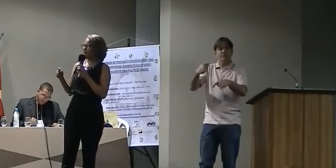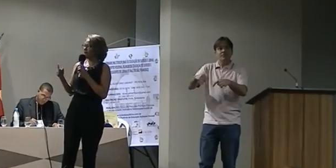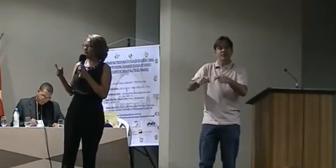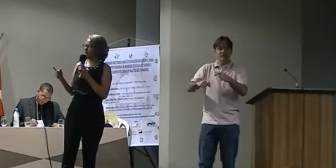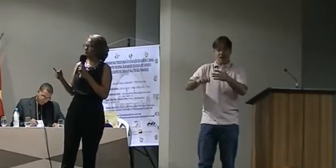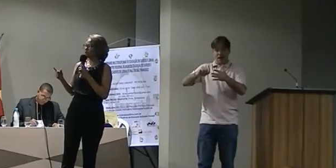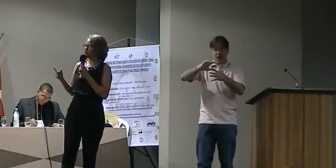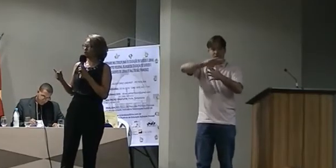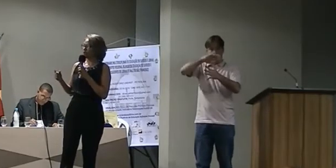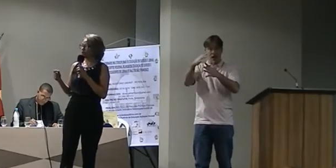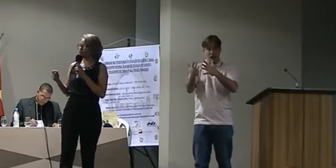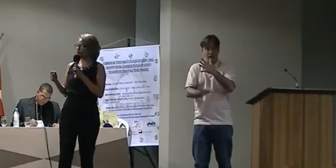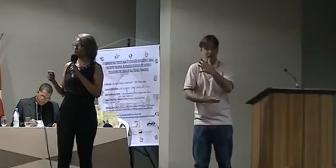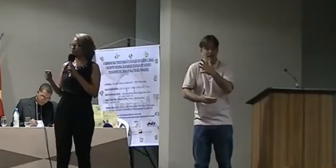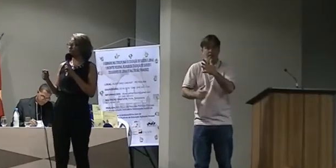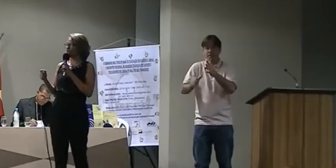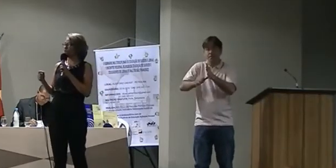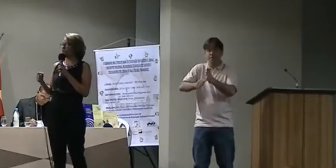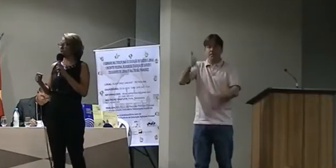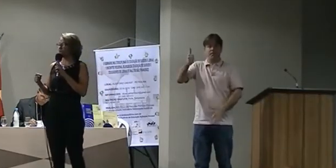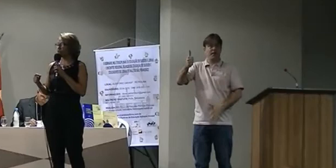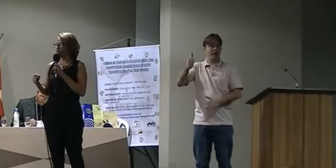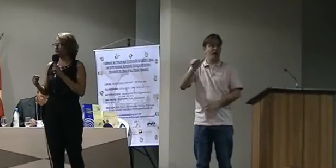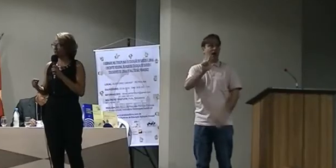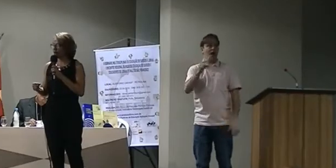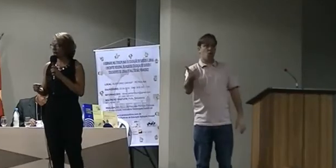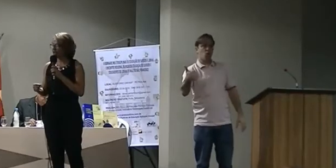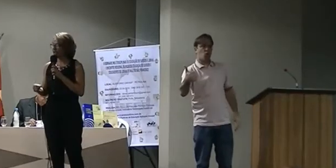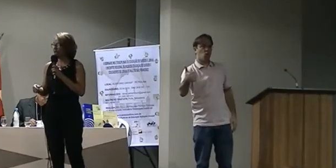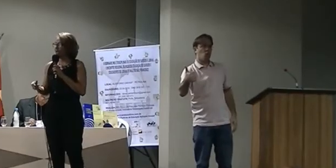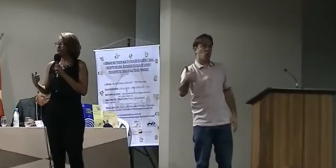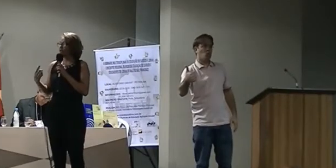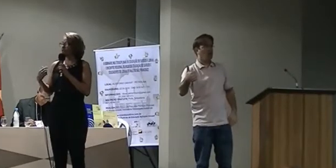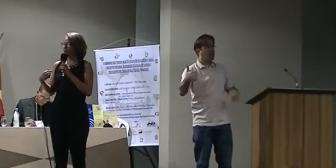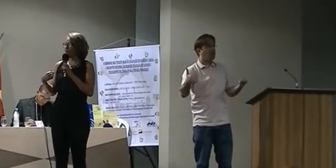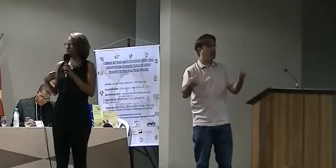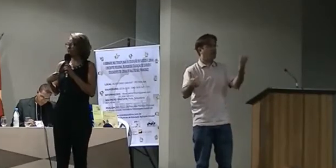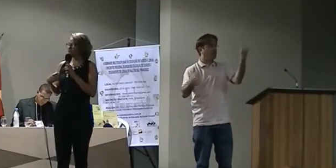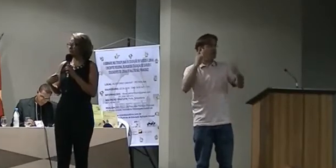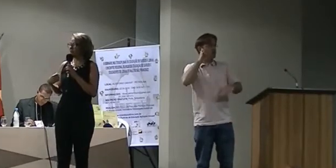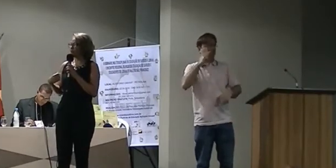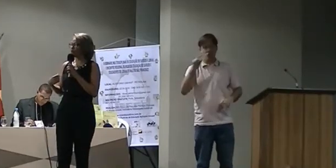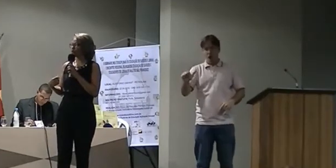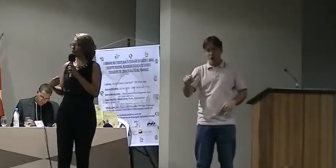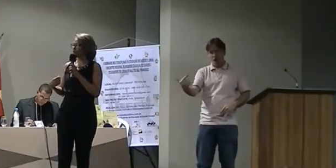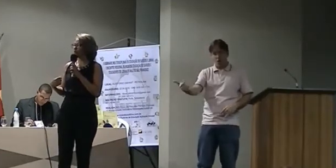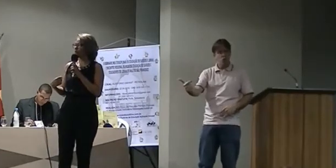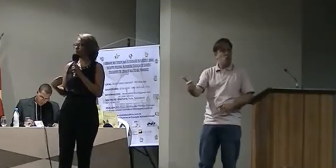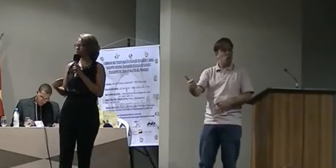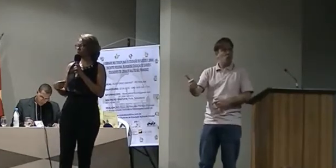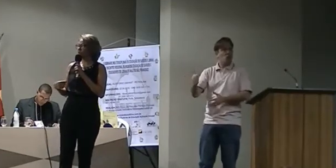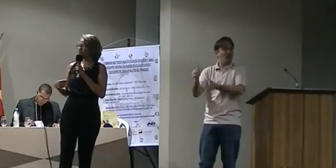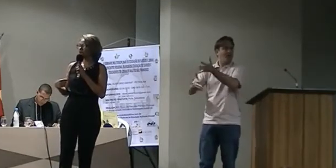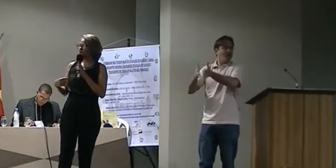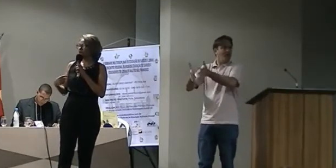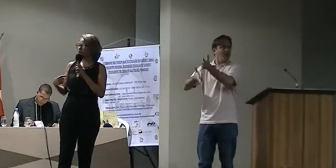garantirá ao sujeito surdo o desenvolvimento de uma linguagem e os mecanismos para a construção de conceitos e